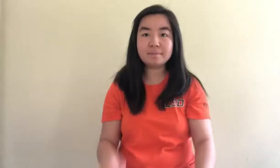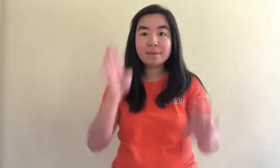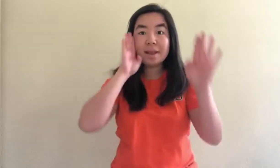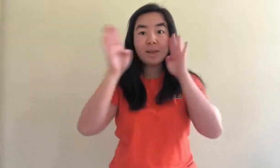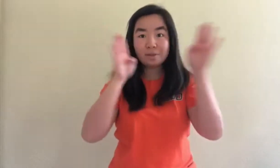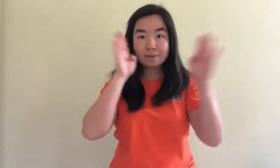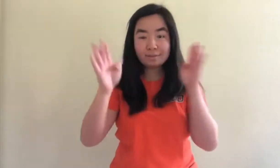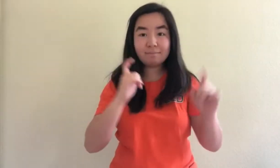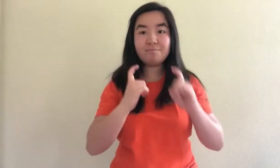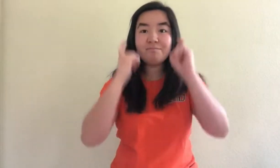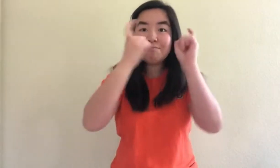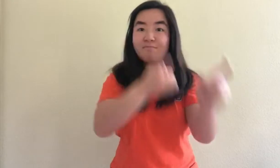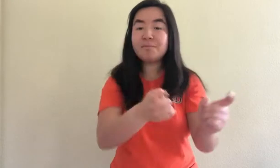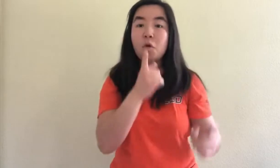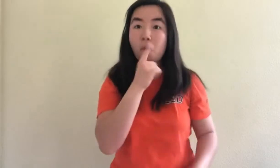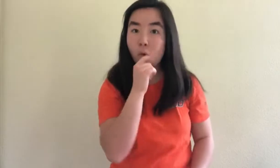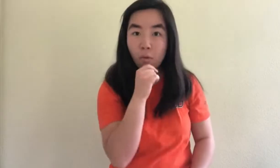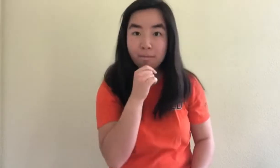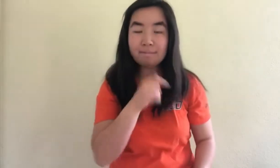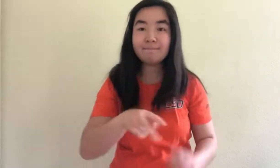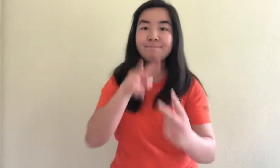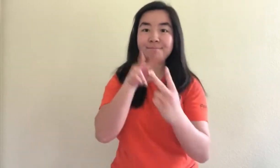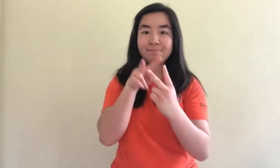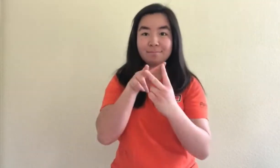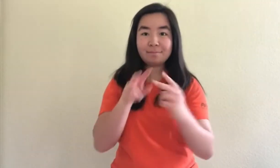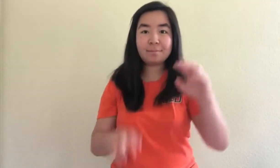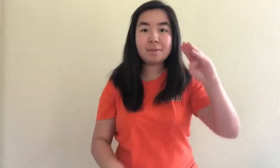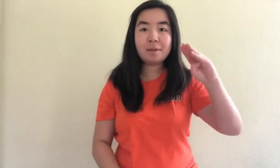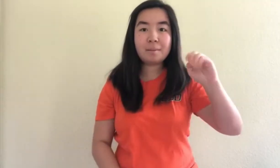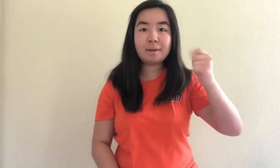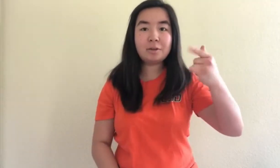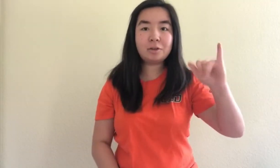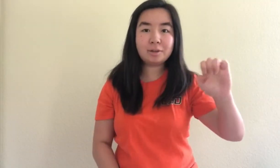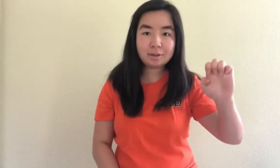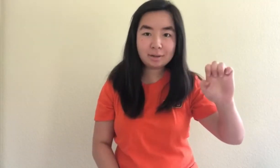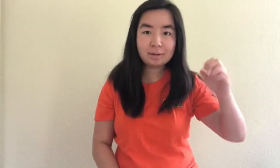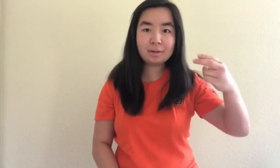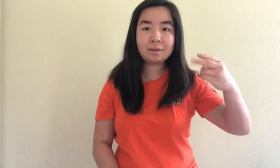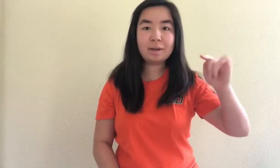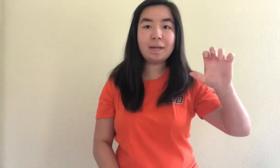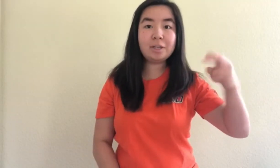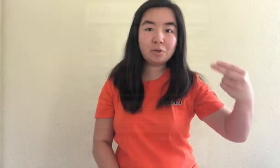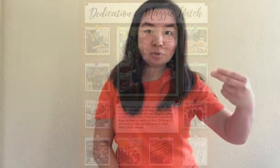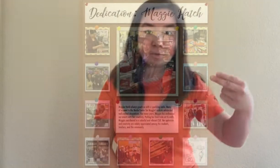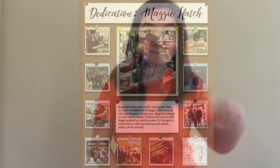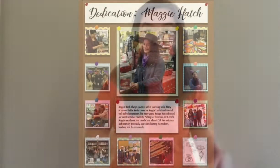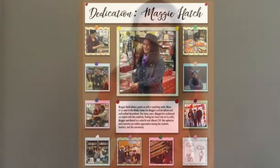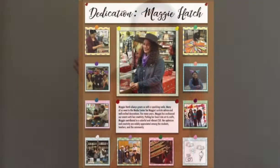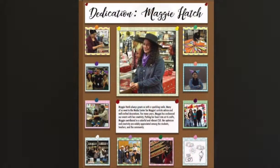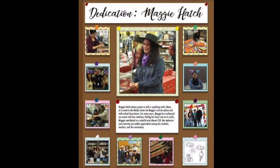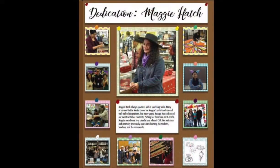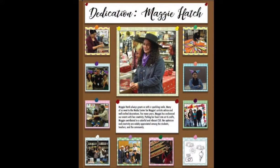Hola. El libro anual está dedicado a Maggie Hatch